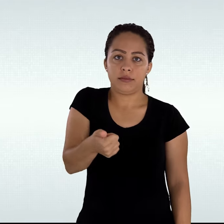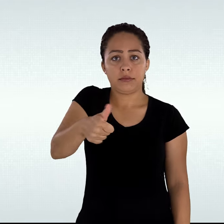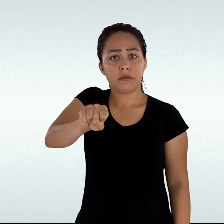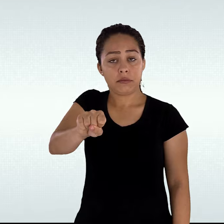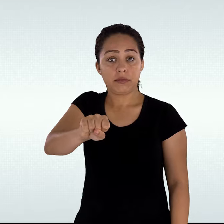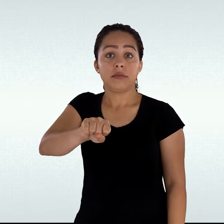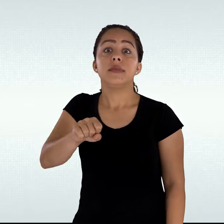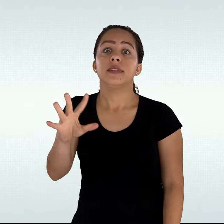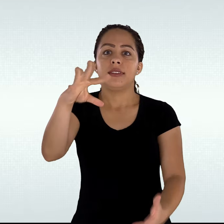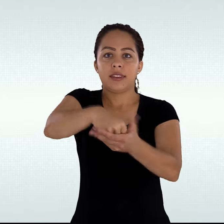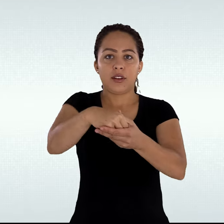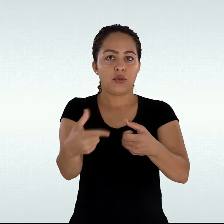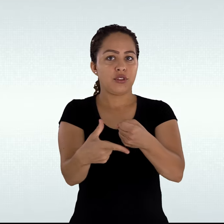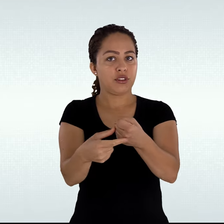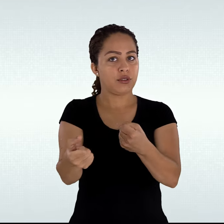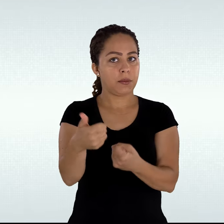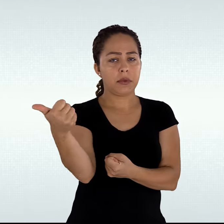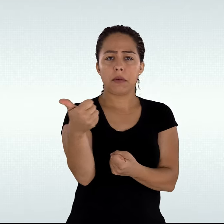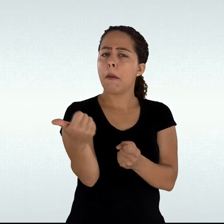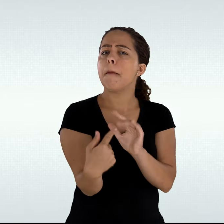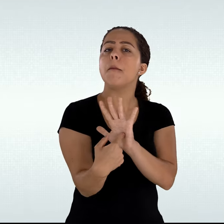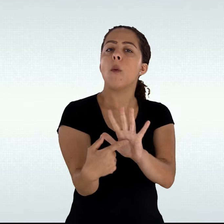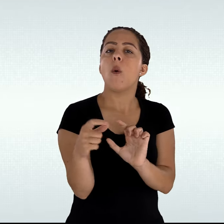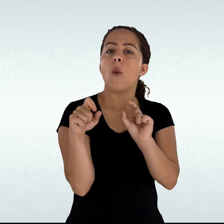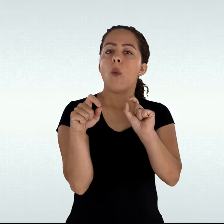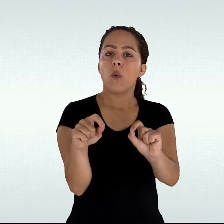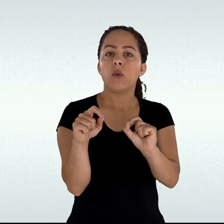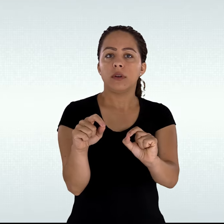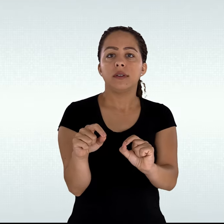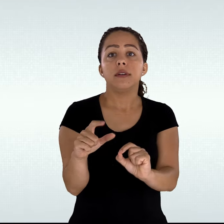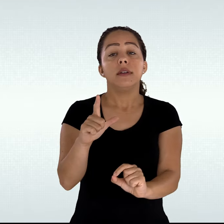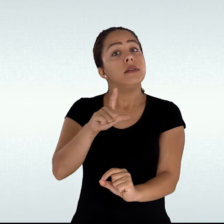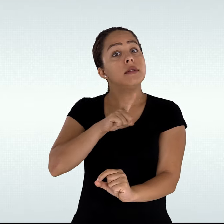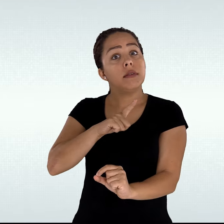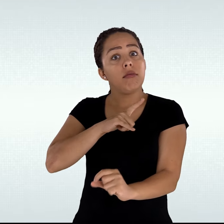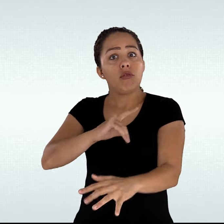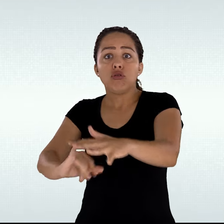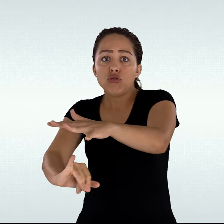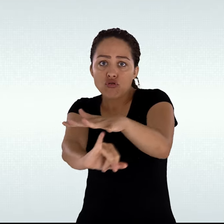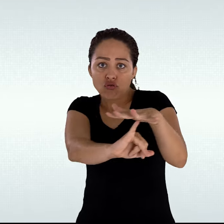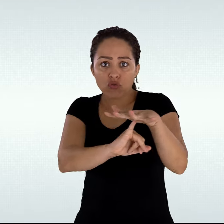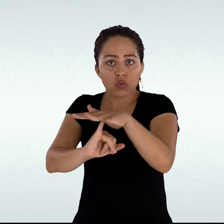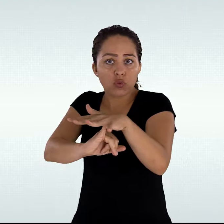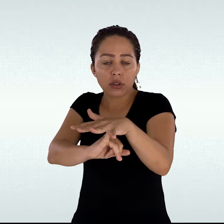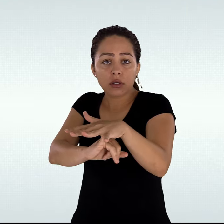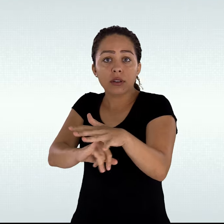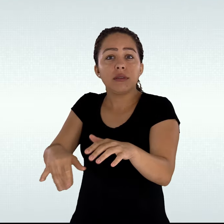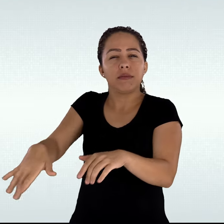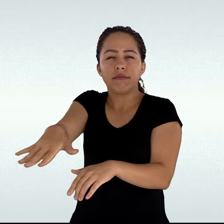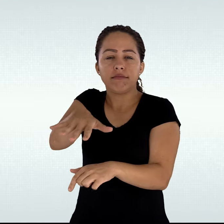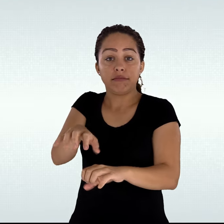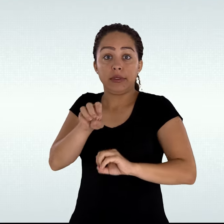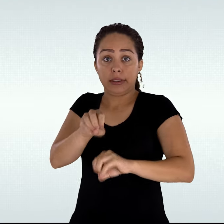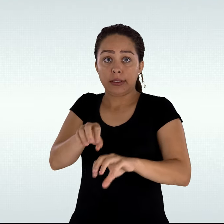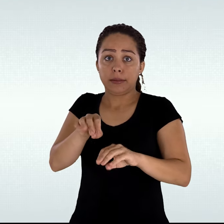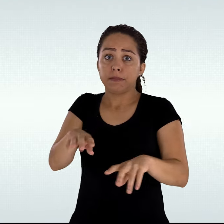no artigo 1º consta Deve ser garantido, pelas instituições e redes de ensino,